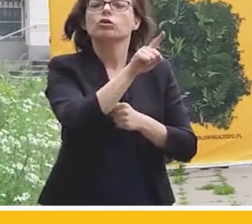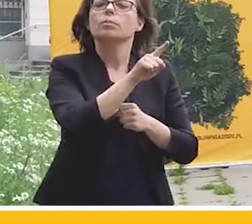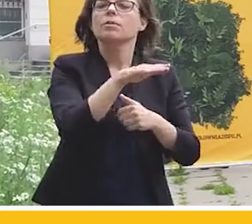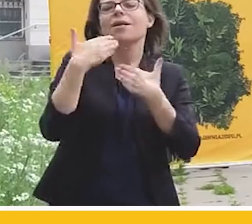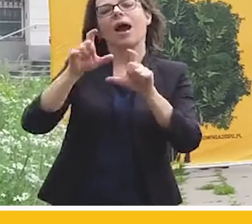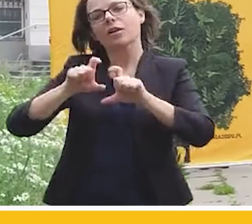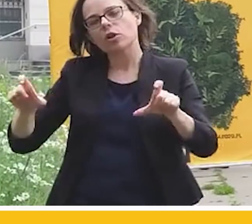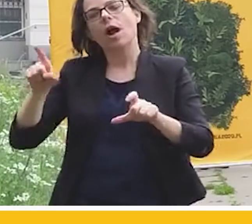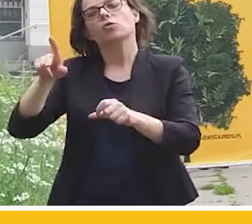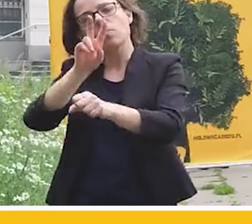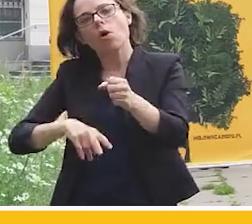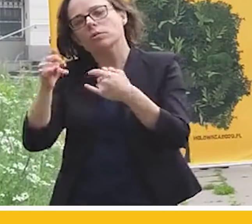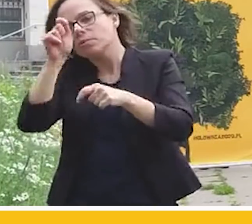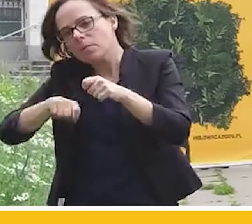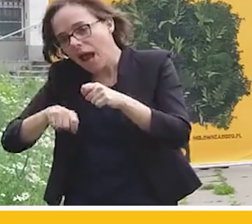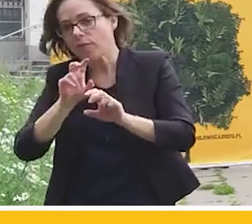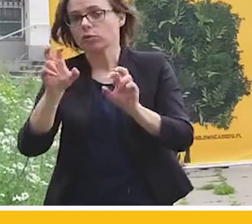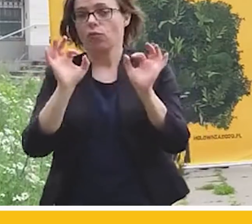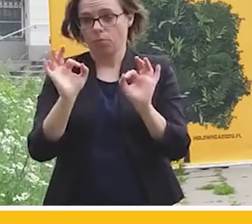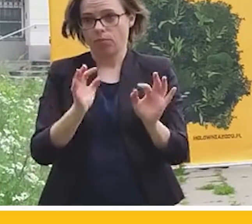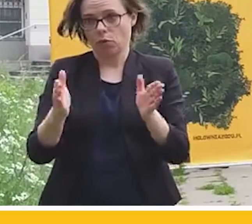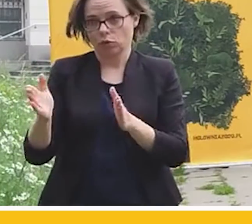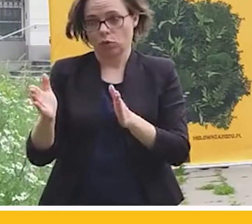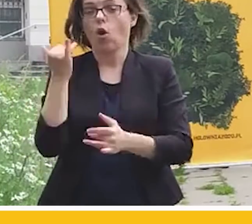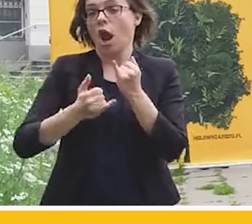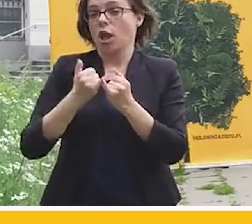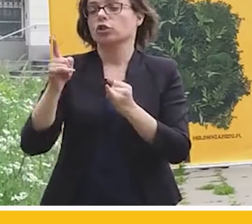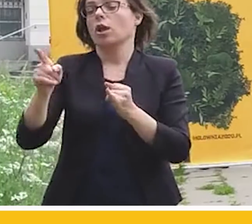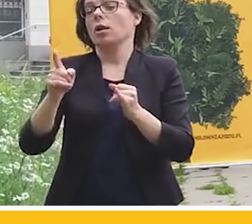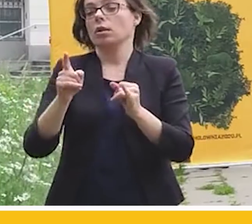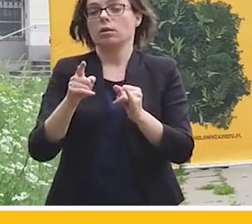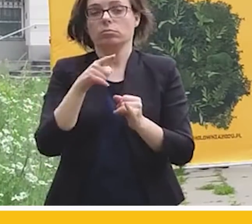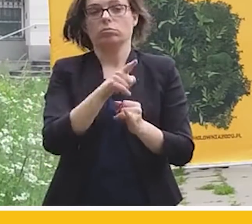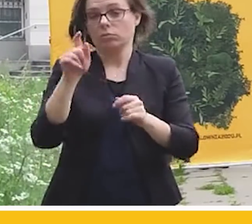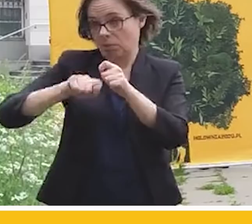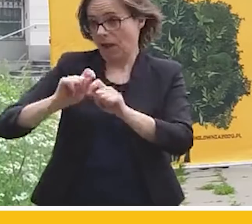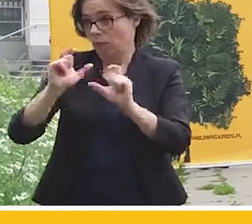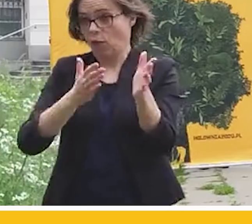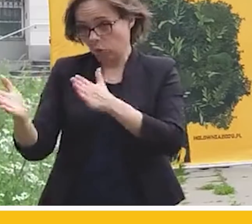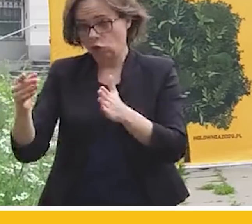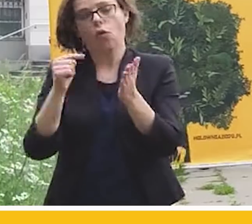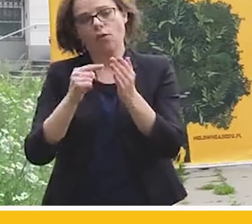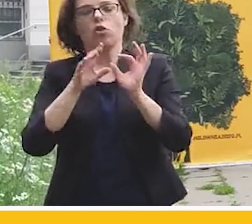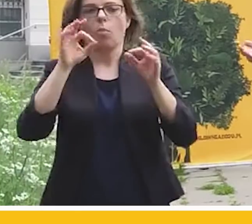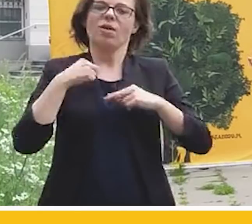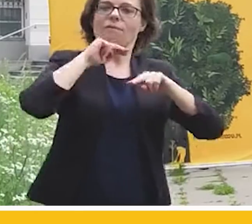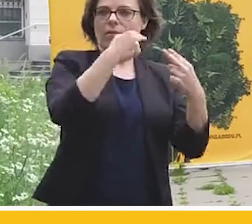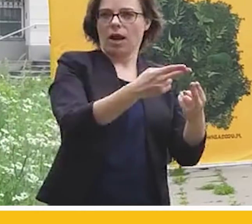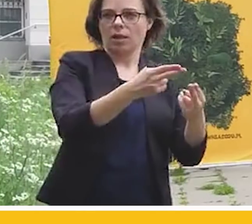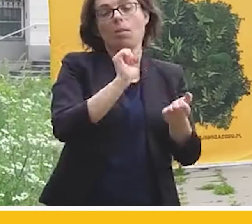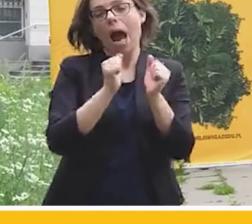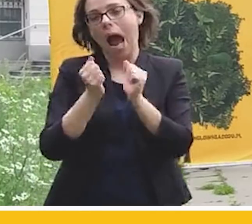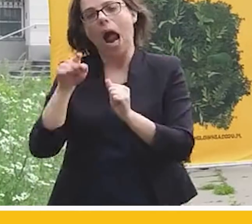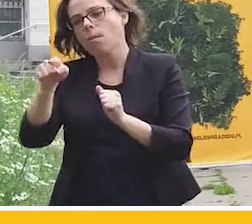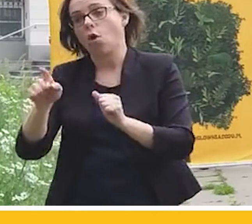oczyszczenie się z zarzutów. I powiedzieć, ok, sprawdziliśmy, wygląda to tak, wracam z dobrym imieniem, jestem oczyszczony. Albo nie, bo są bardzo